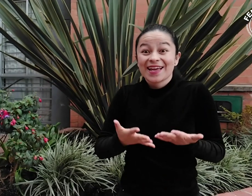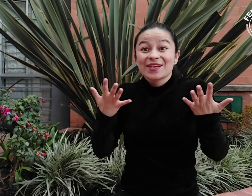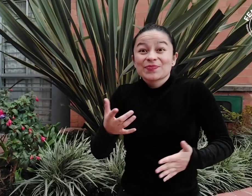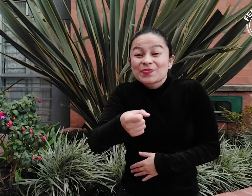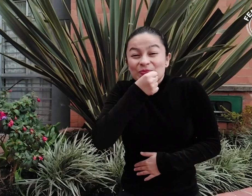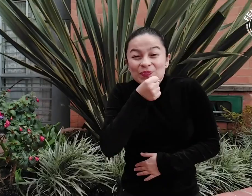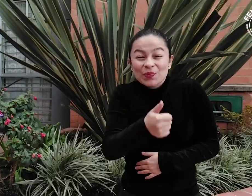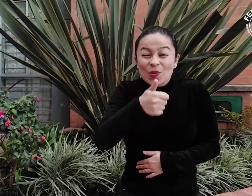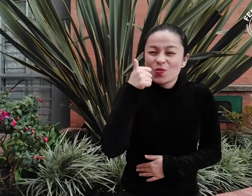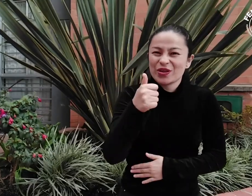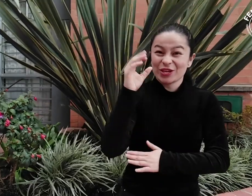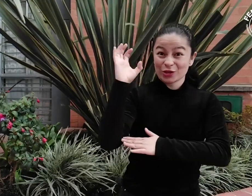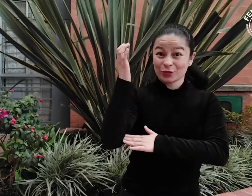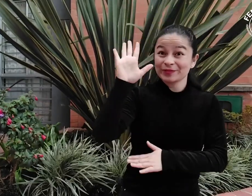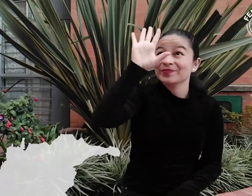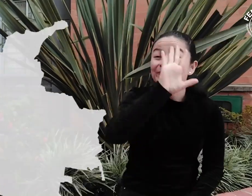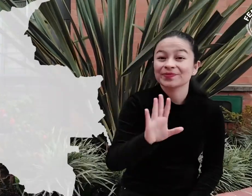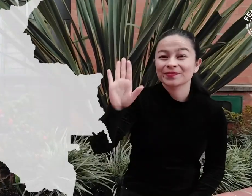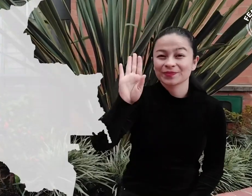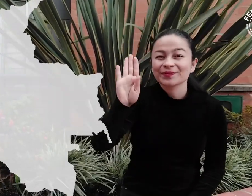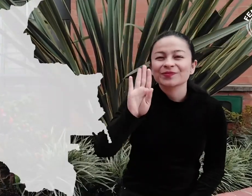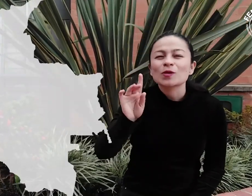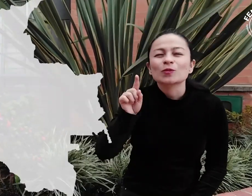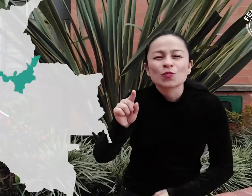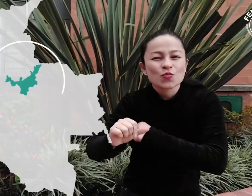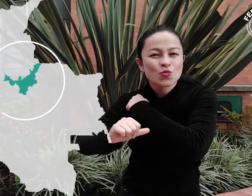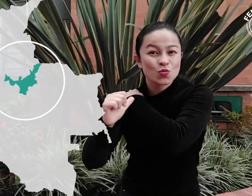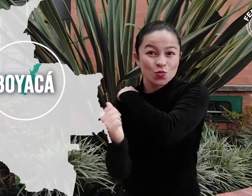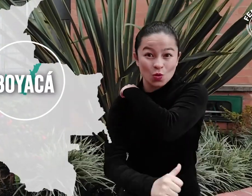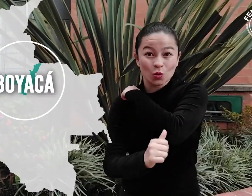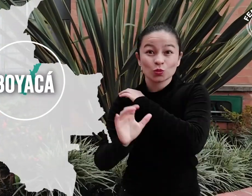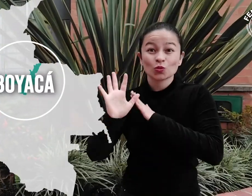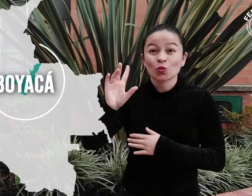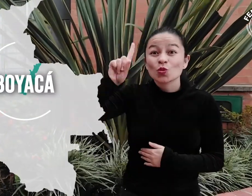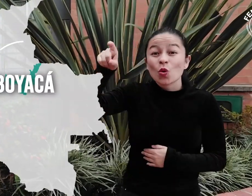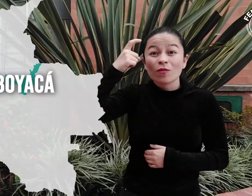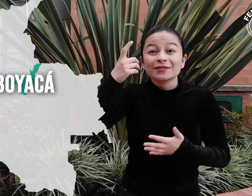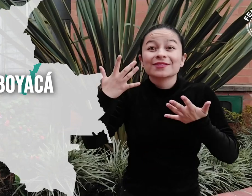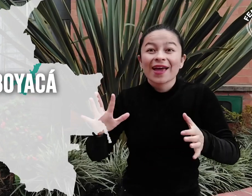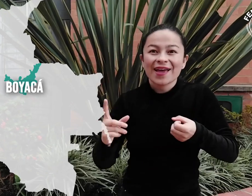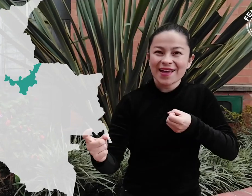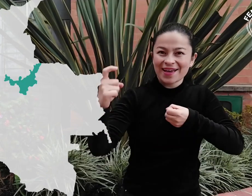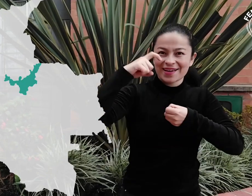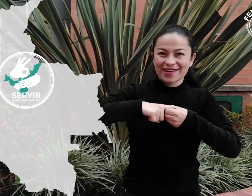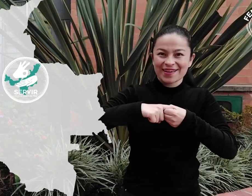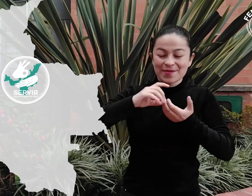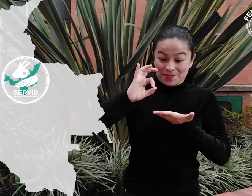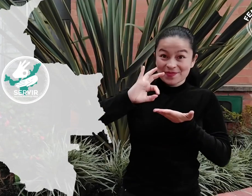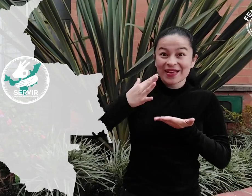Les traemos una muy buena noticia. La gobernación de Boyacá ha adquirido la licencia de